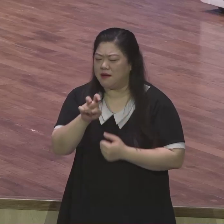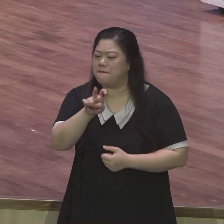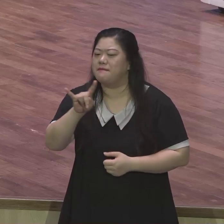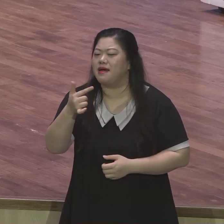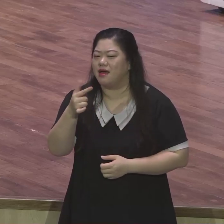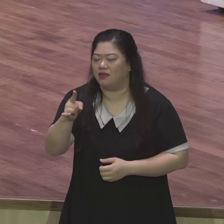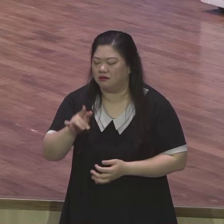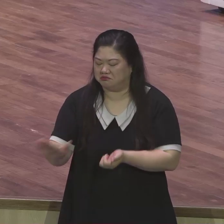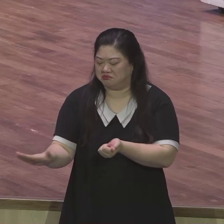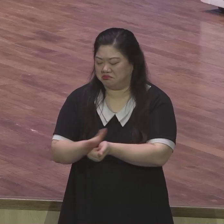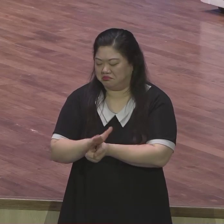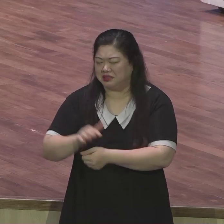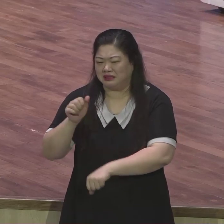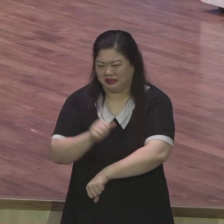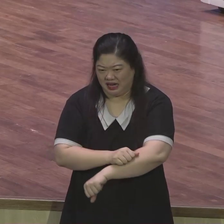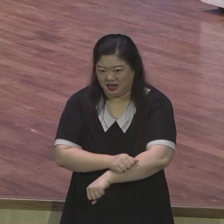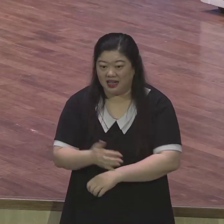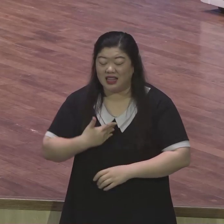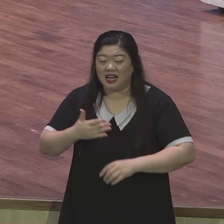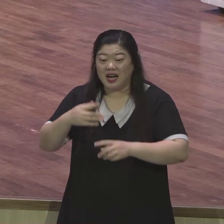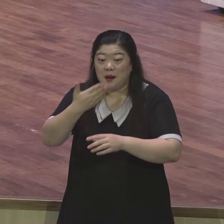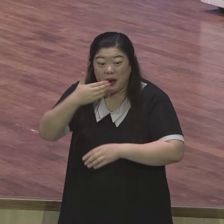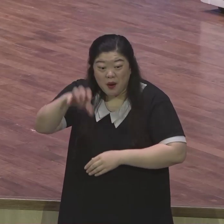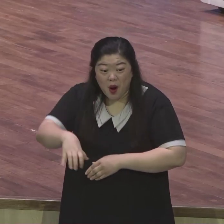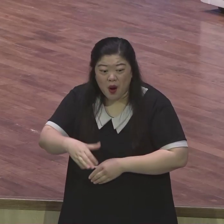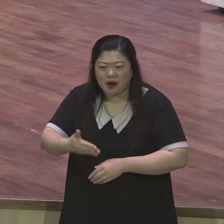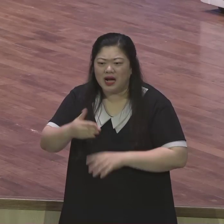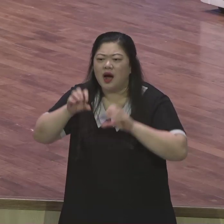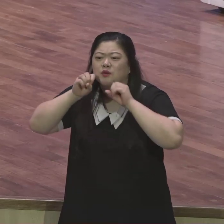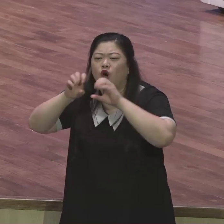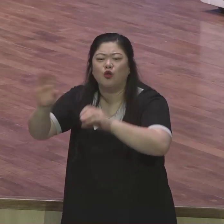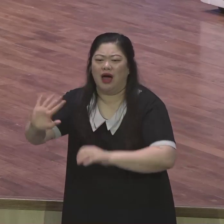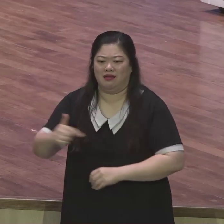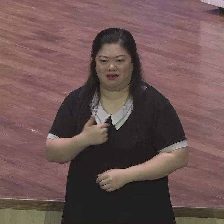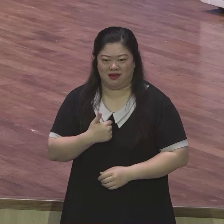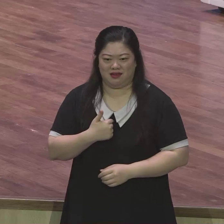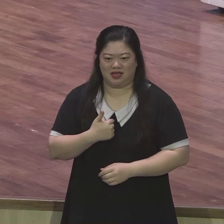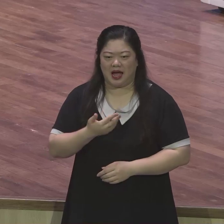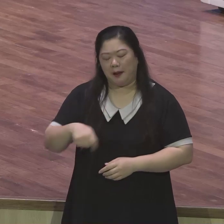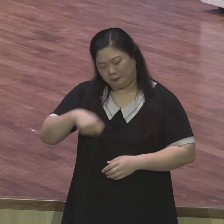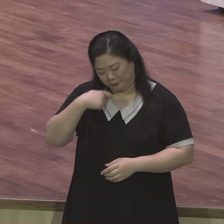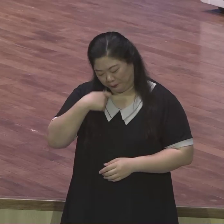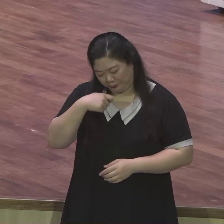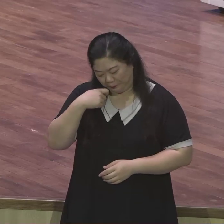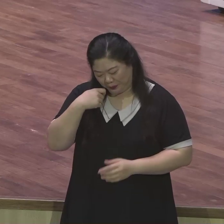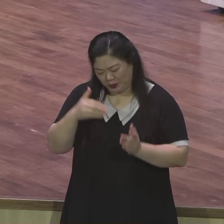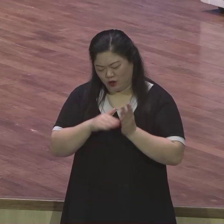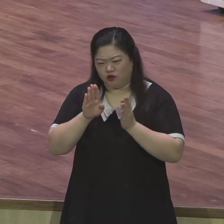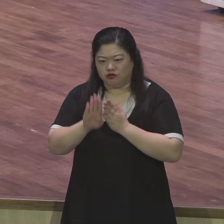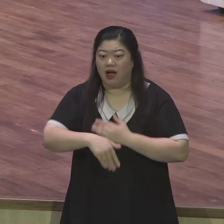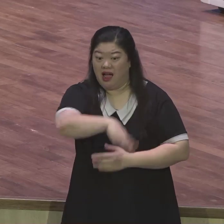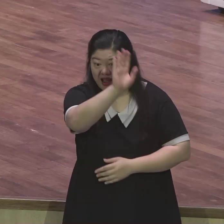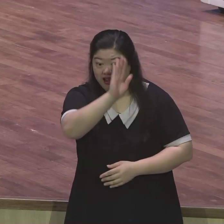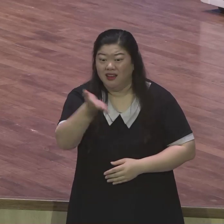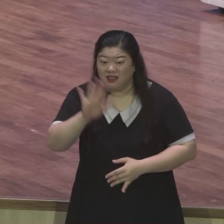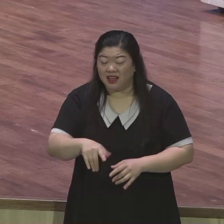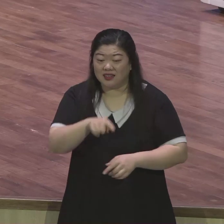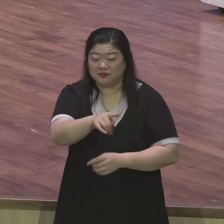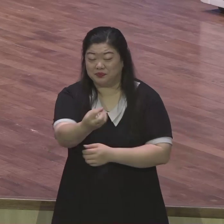보금 전하지 않습니다 절대 입을 열지 않습니다 밥만 먹고 나오거든요 그런데 거룩한 분노가자에 막 올라오면서 사장님이 뭐